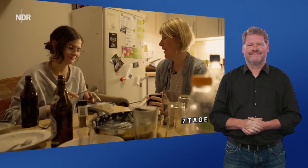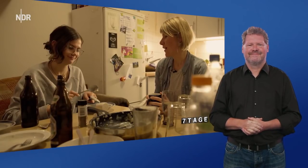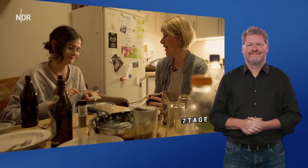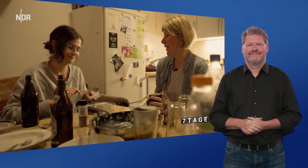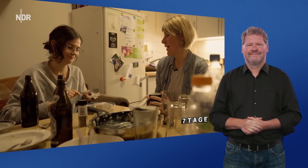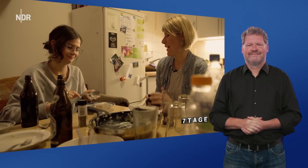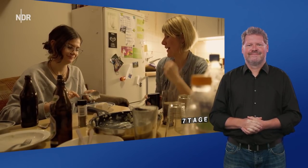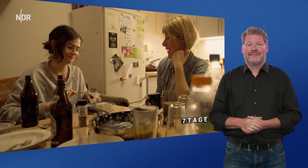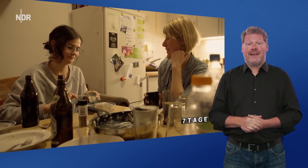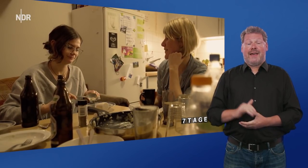Ach ja.